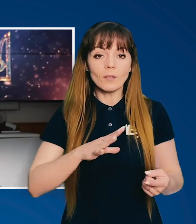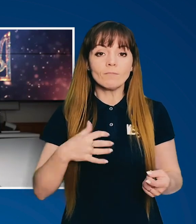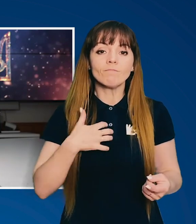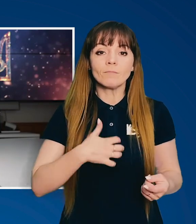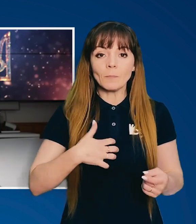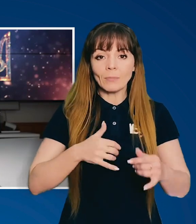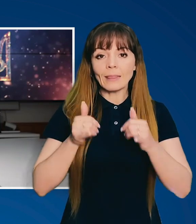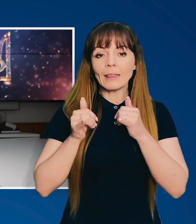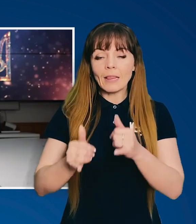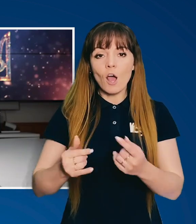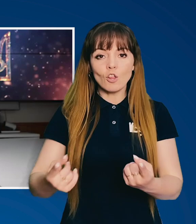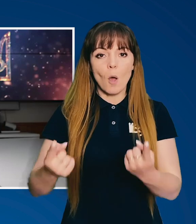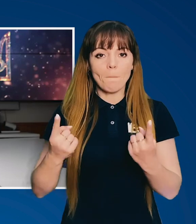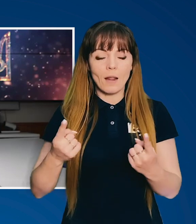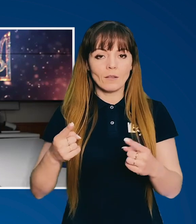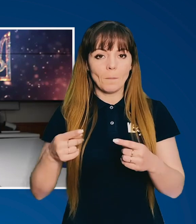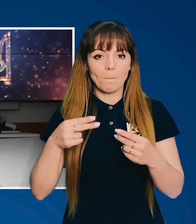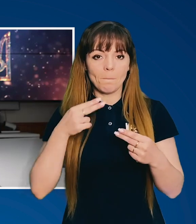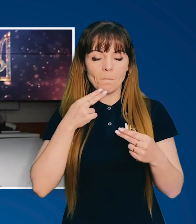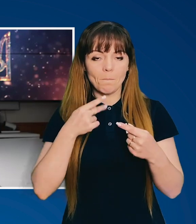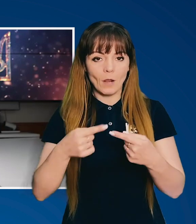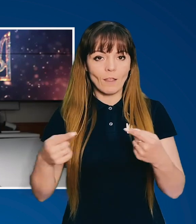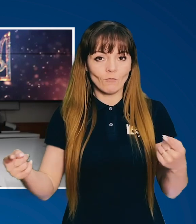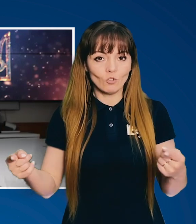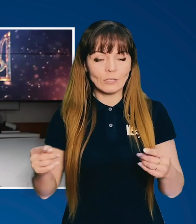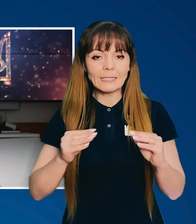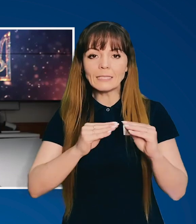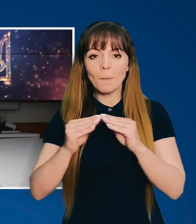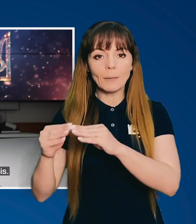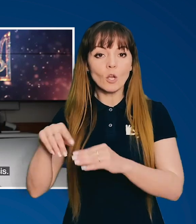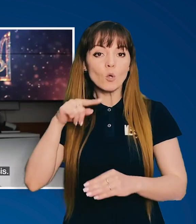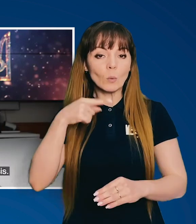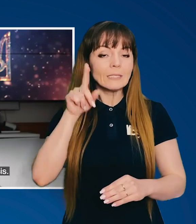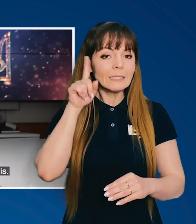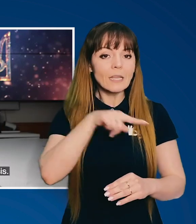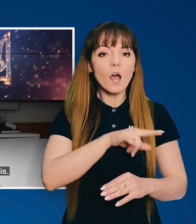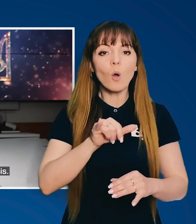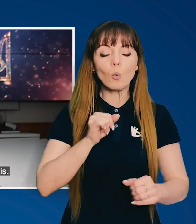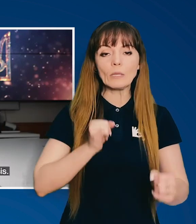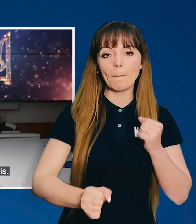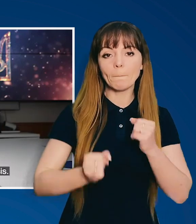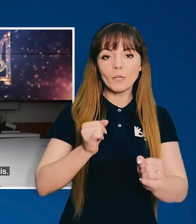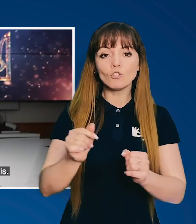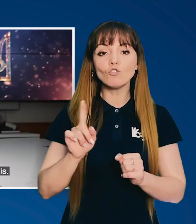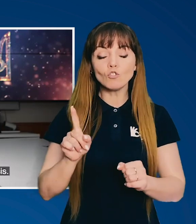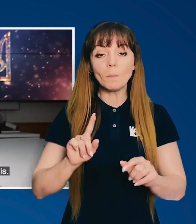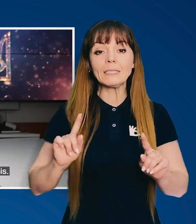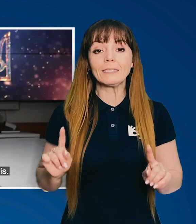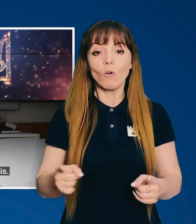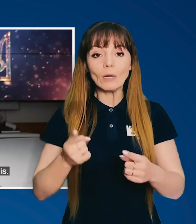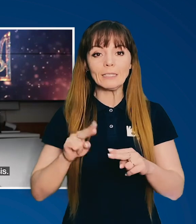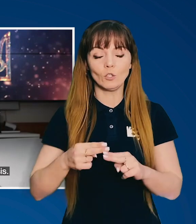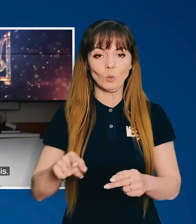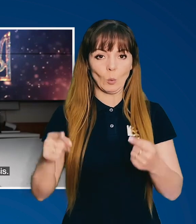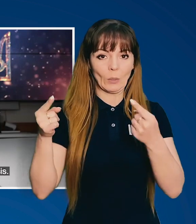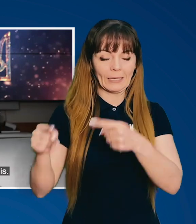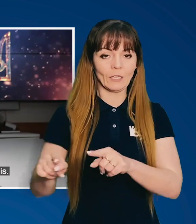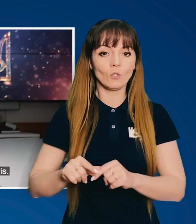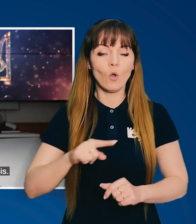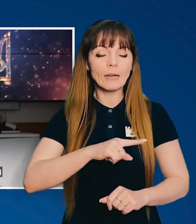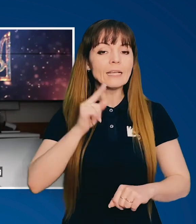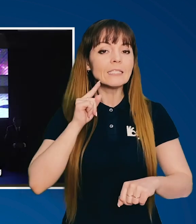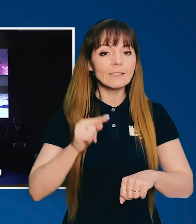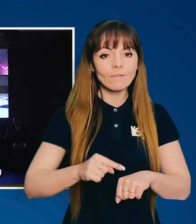були незамінними для глобальної продовольчої стабільності. Росія знала, куди бити, щоб створити цю